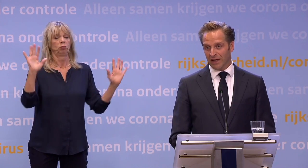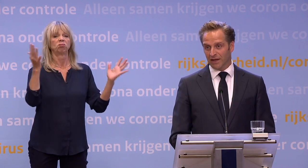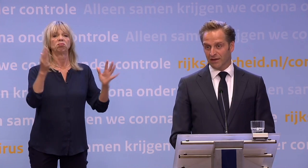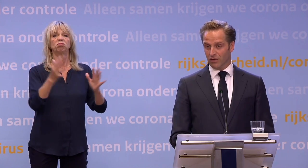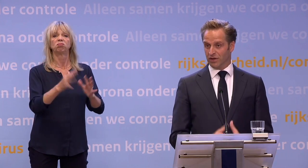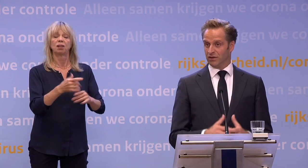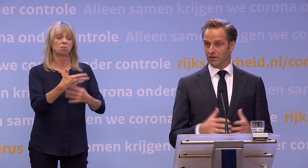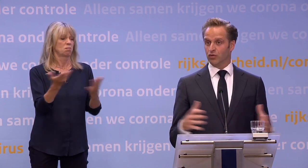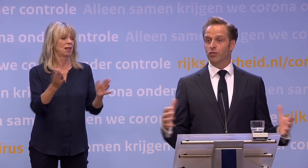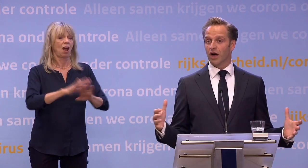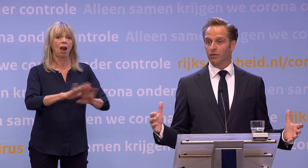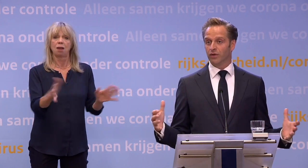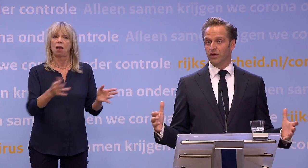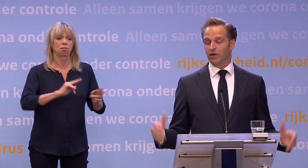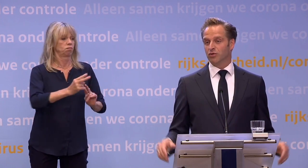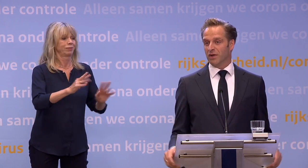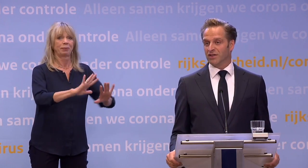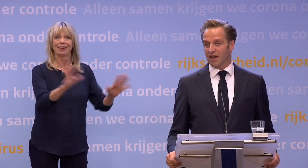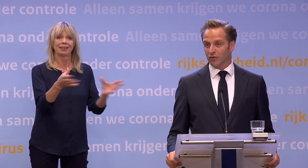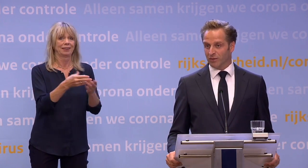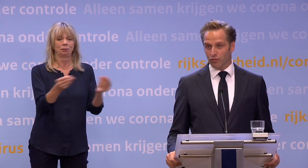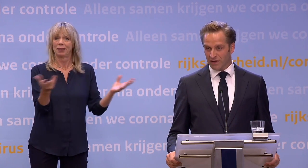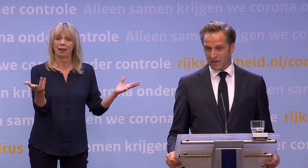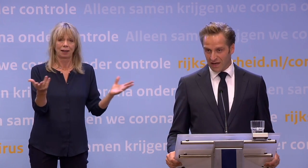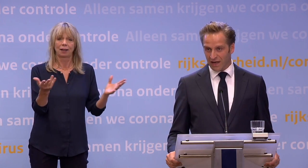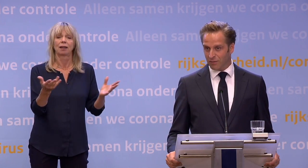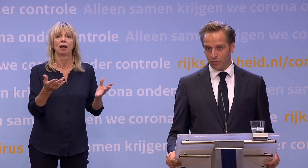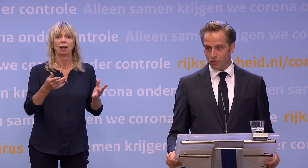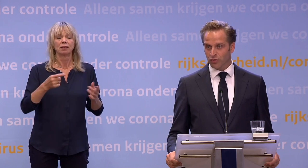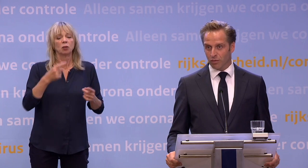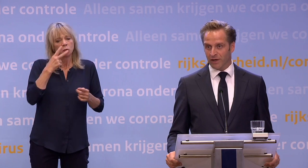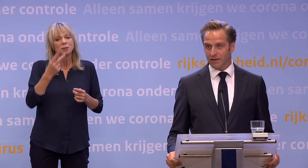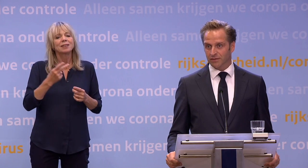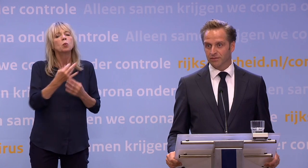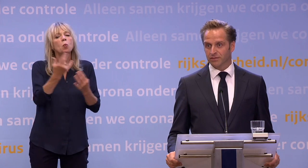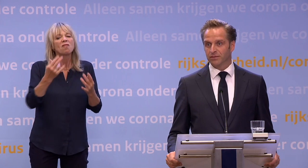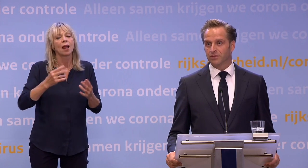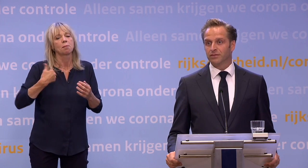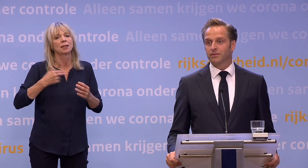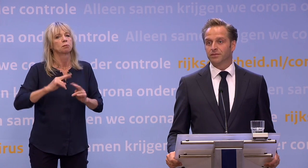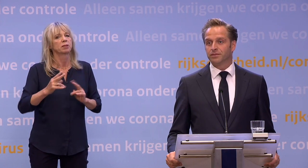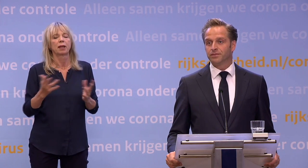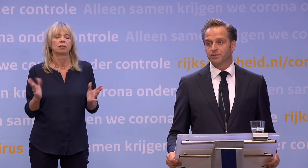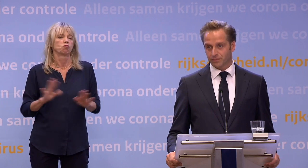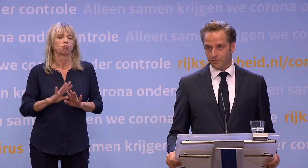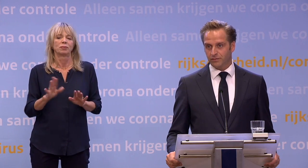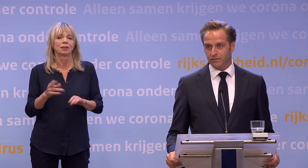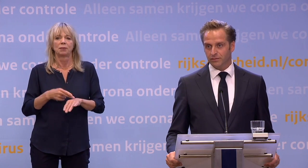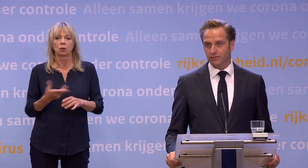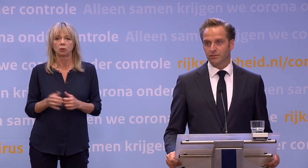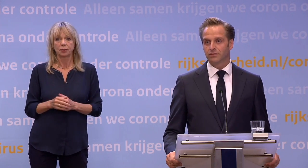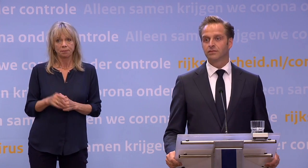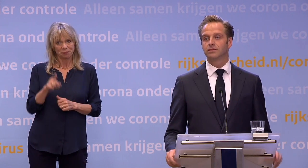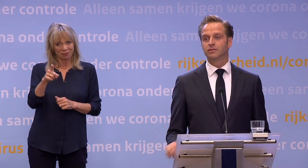besmettingsvrij. En ook in gewoon überhaupt de besmettingsgraad op dit moment is geen reden meer om het bezoek te beperken. En toch zeggen veel verpleeghuizen op het moment,